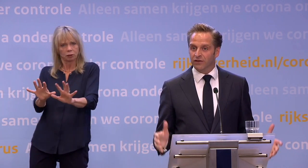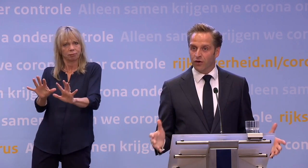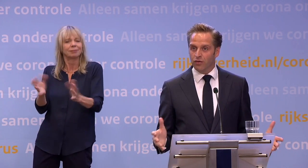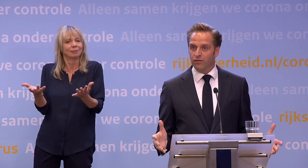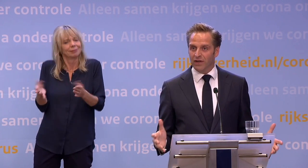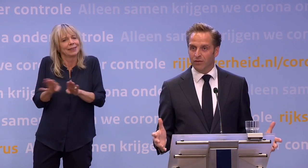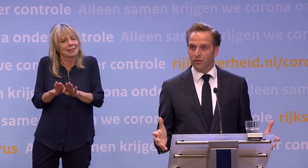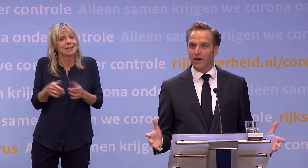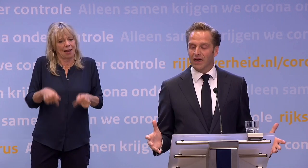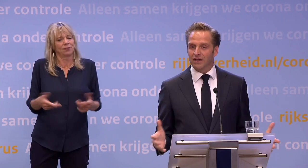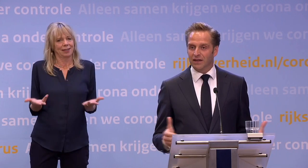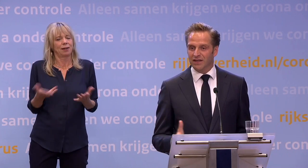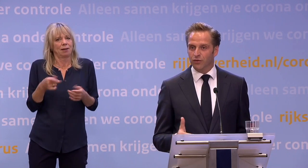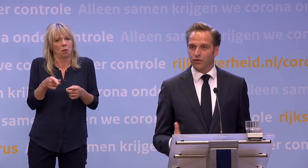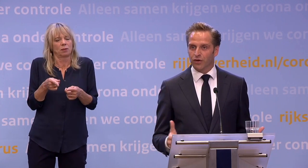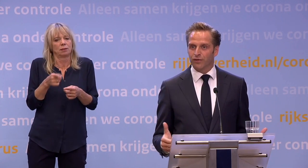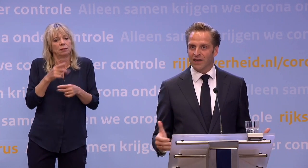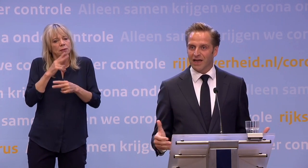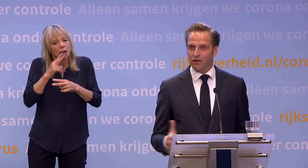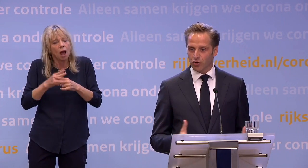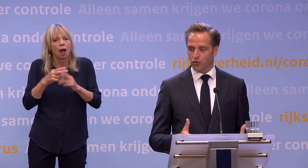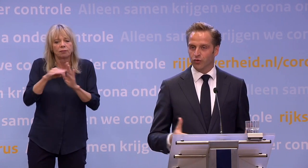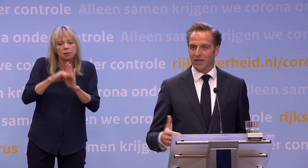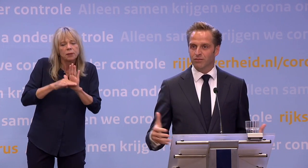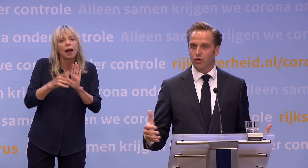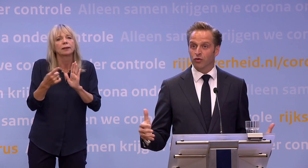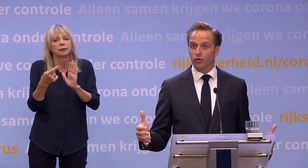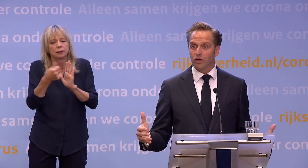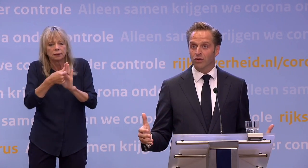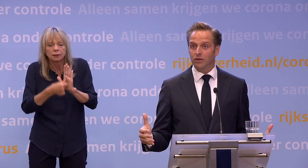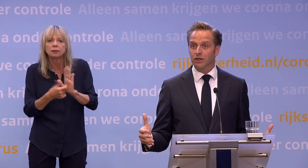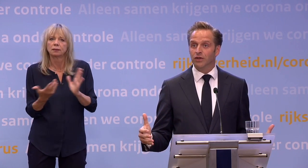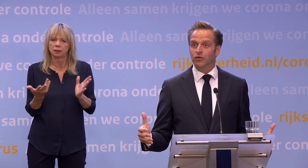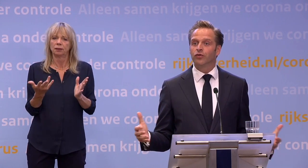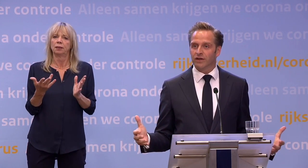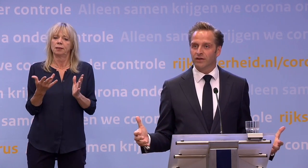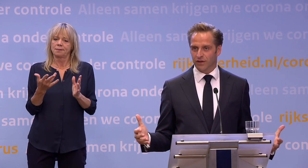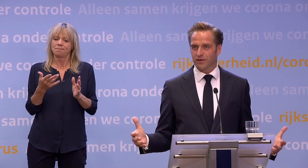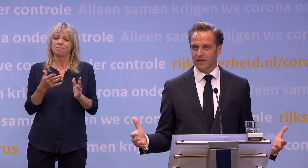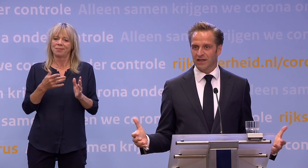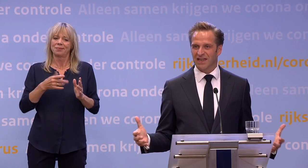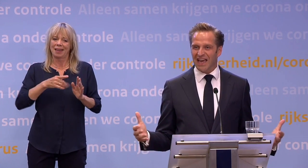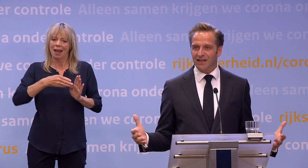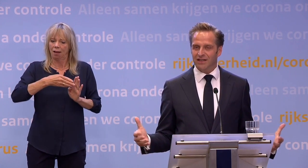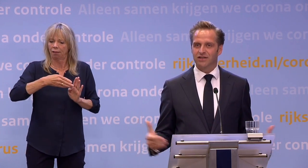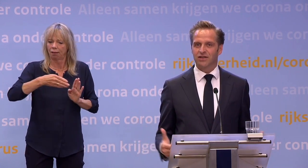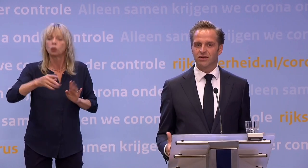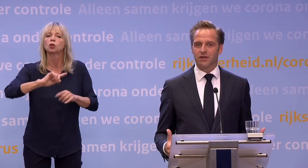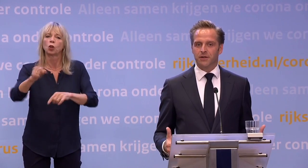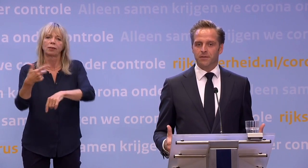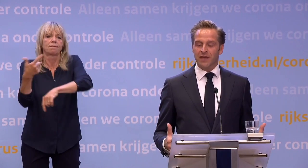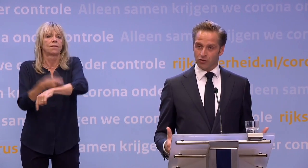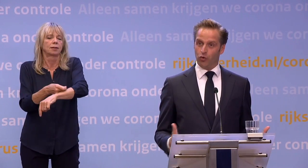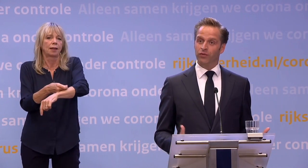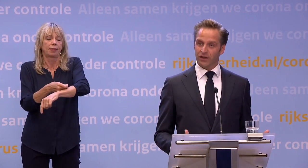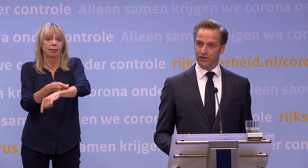En zo willen we met elkaar die controlefase eigenlijk zo gecontroleerd mogelijk doorkomen... ...totdat dat vaccin er is. En eigenlijk is het zo,